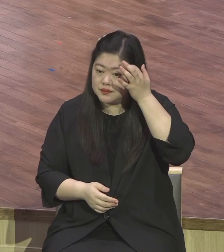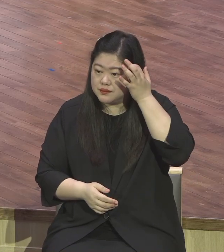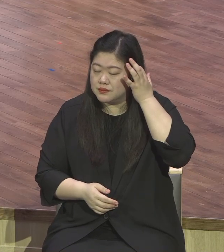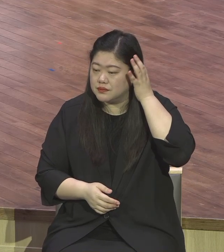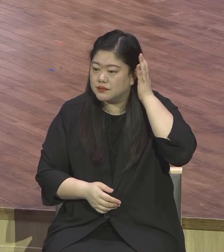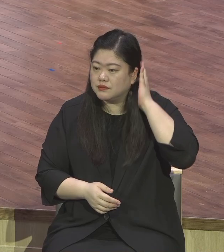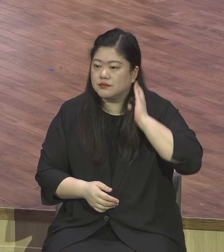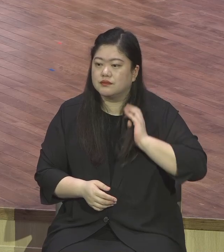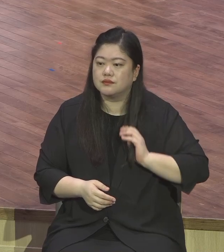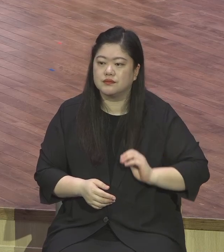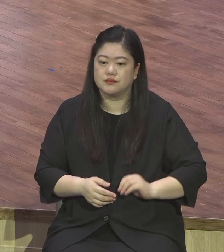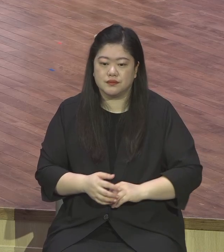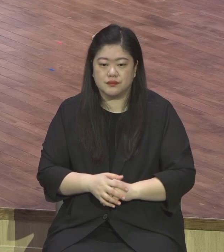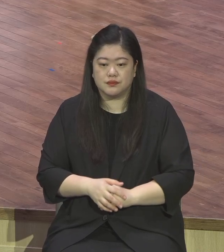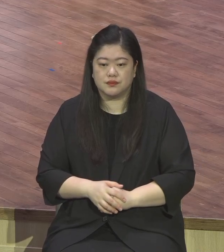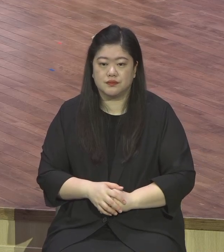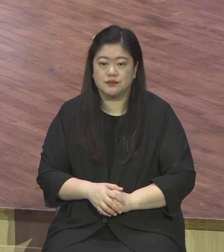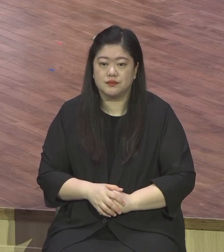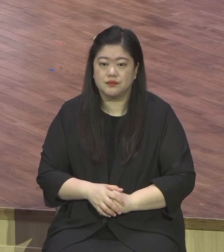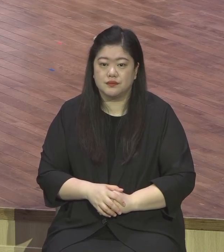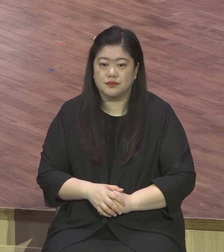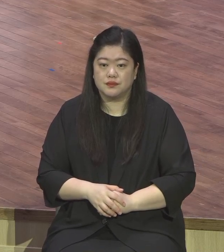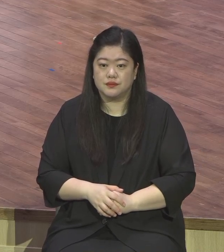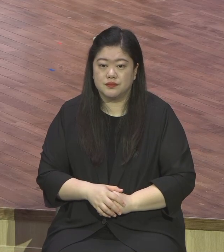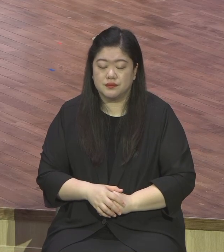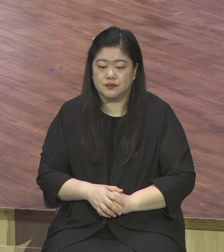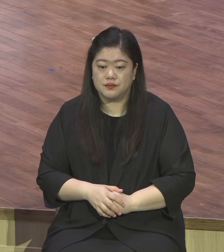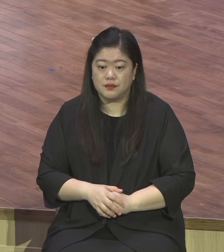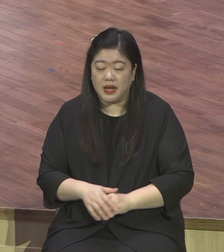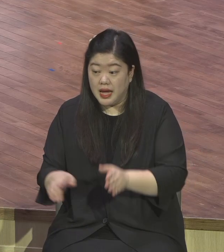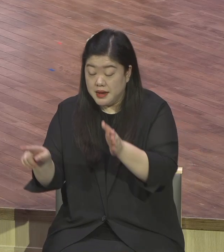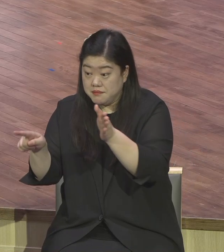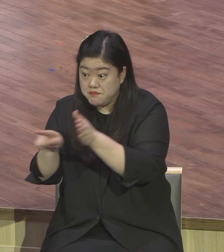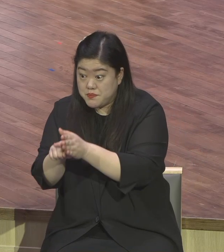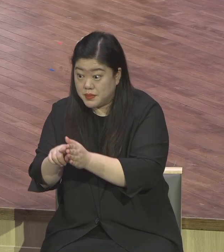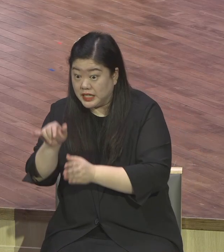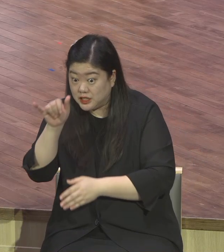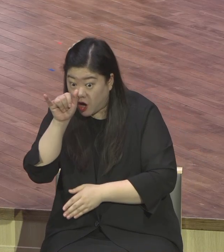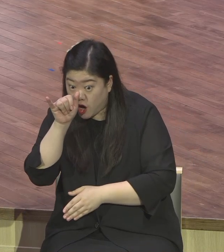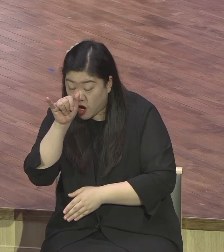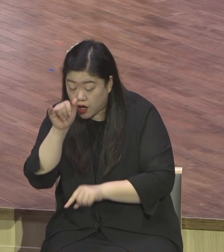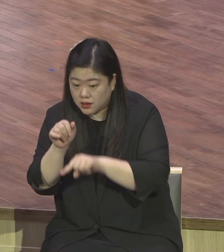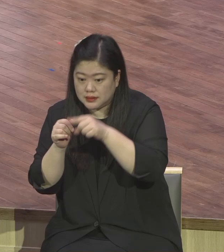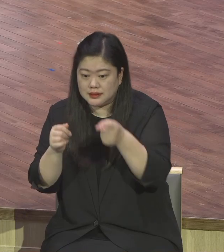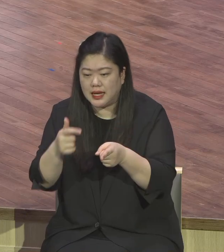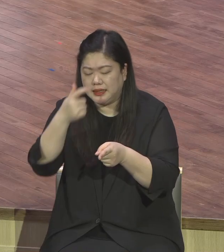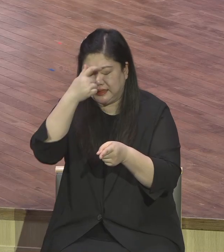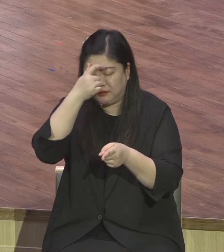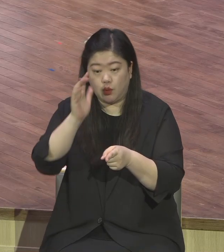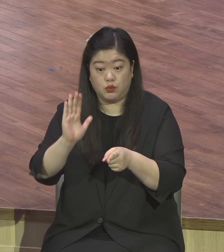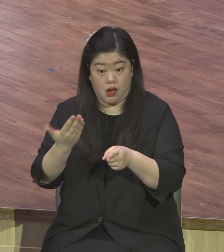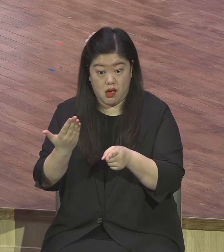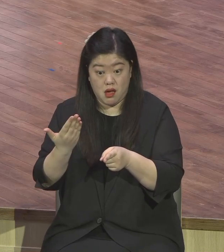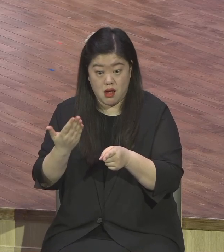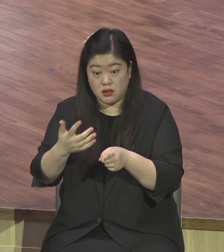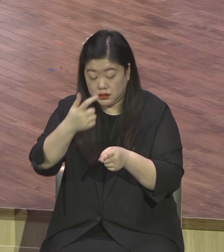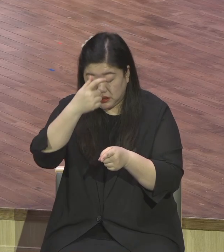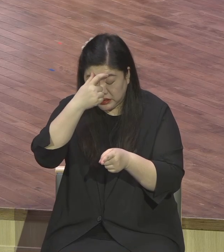풍성한 연매를 맛보는 삶을 살지요 믿음 있는 사람 특징이 기도하죠 기도하는 사람들의 열매가